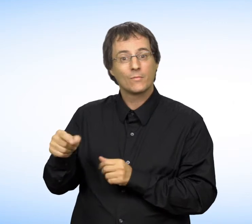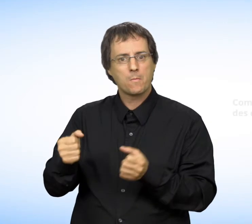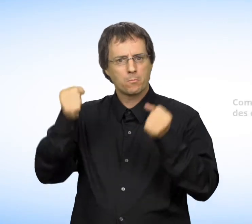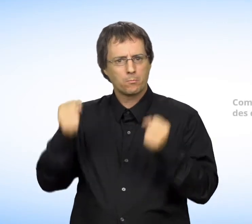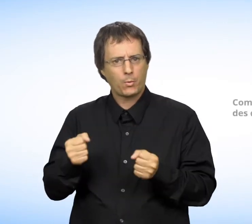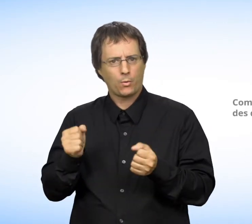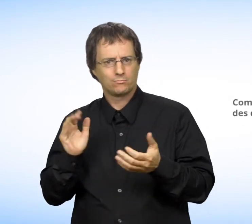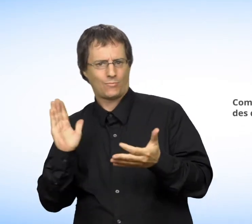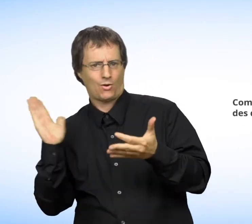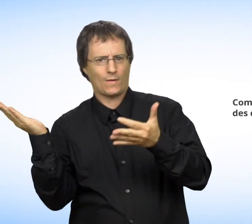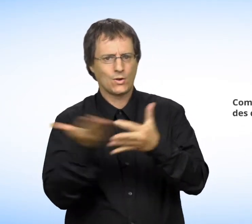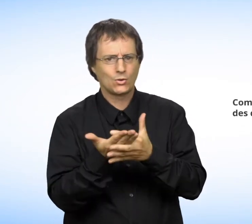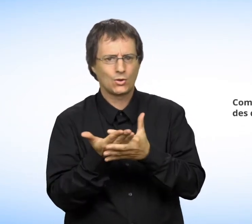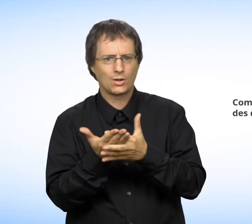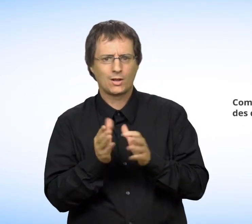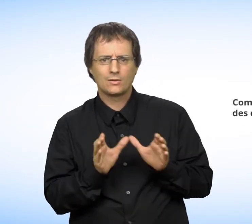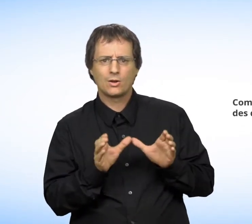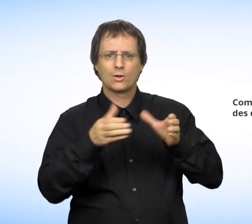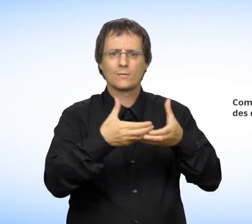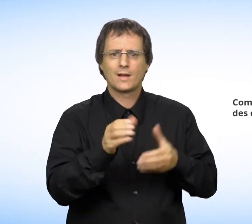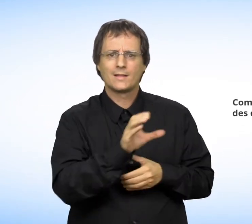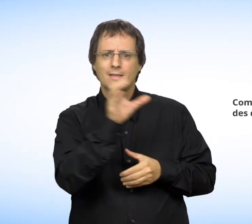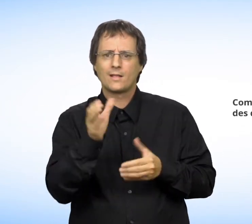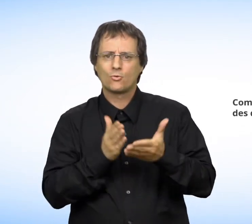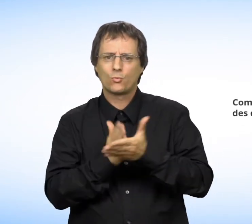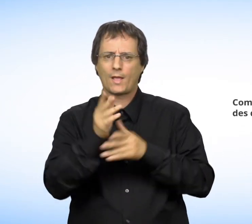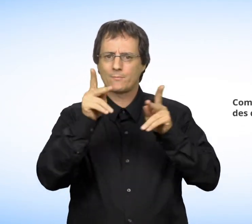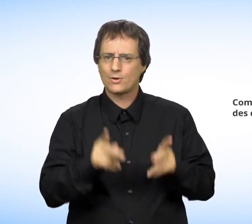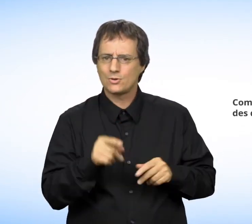et c'est la Commission canadienne des droits de la personne qui peut intervenir.